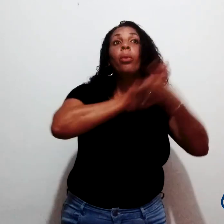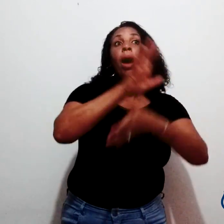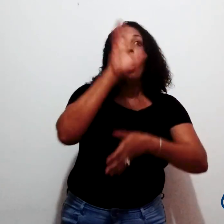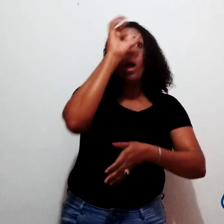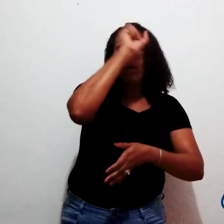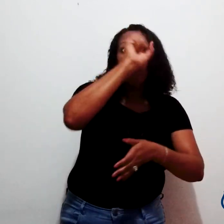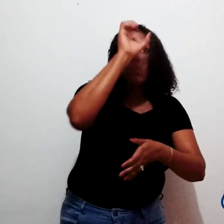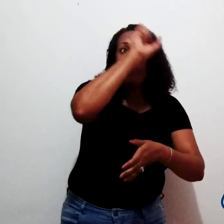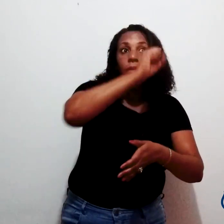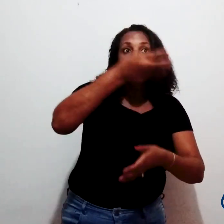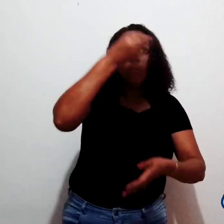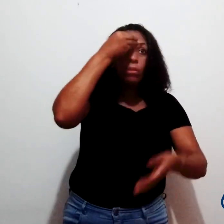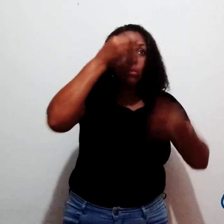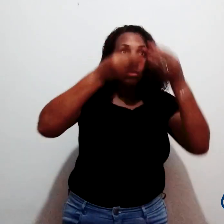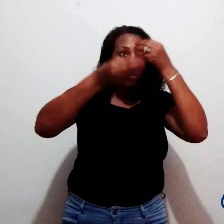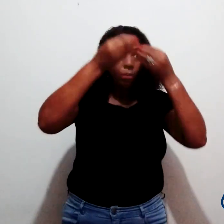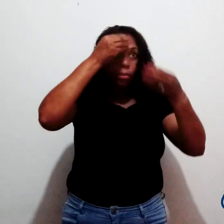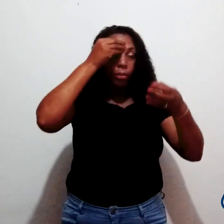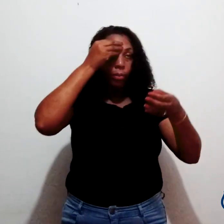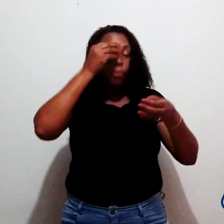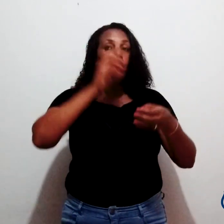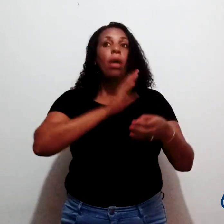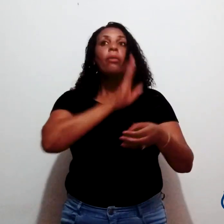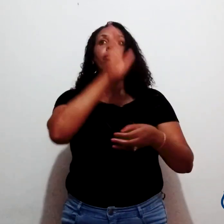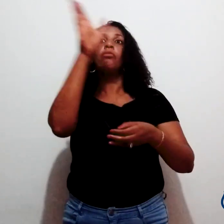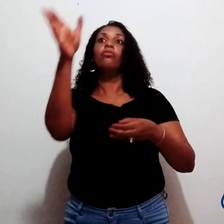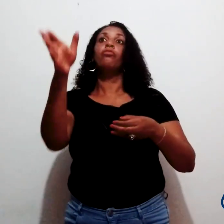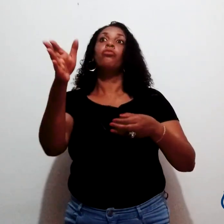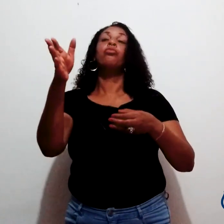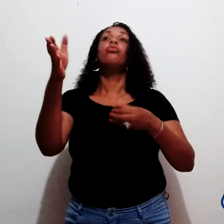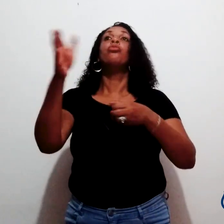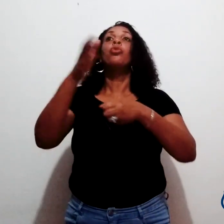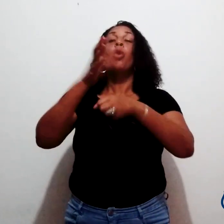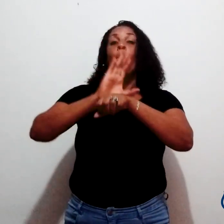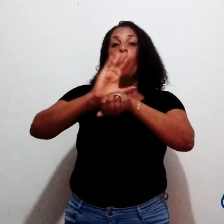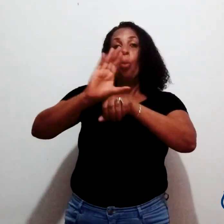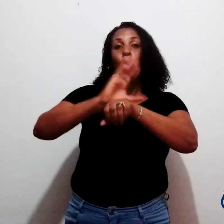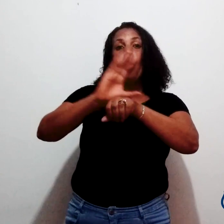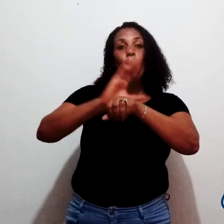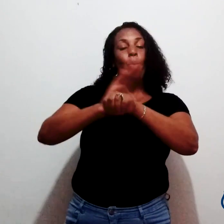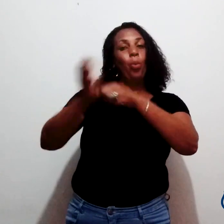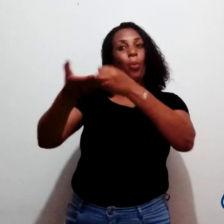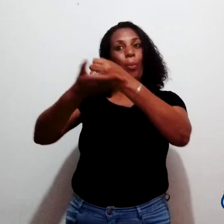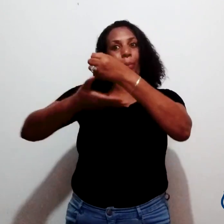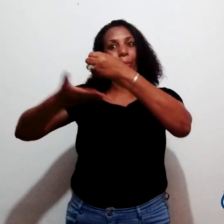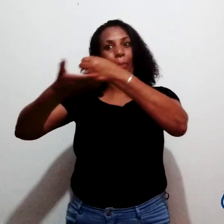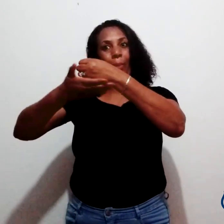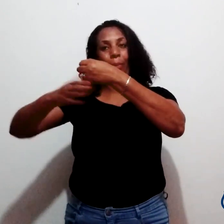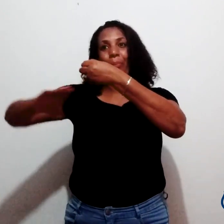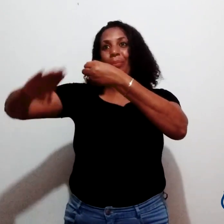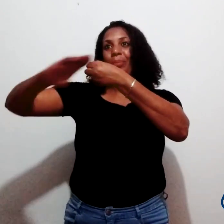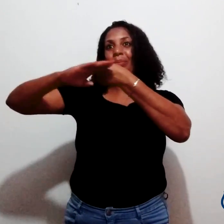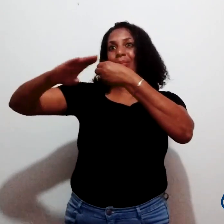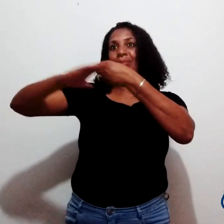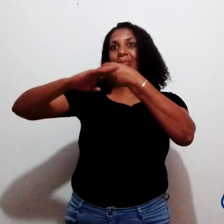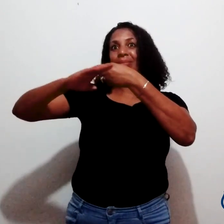curso e tal, né, pra aprender, fiz curso básico, intermediário. Só que assim, eu